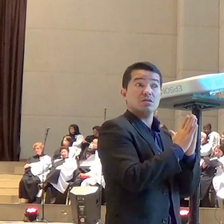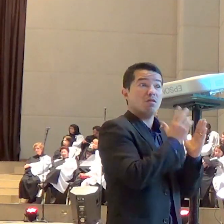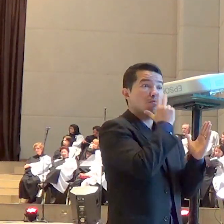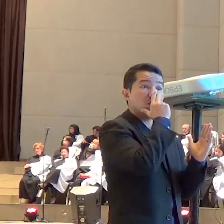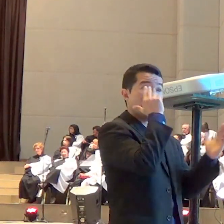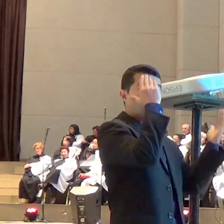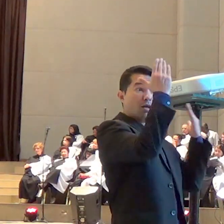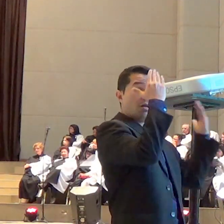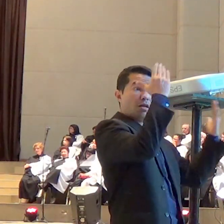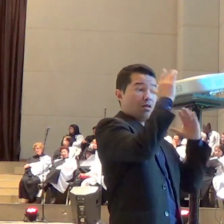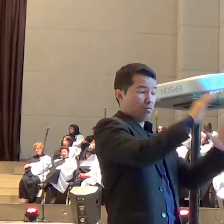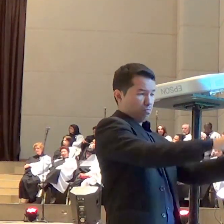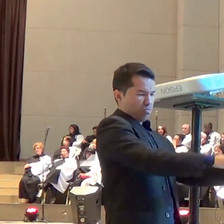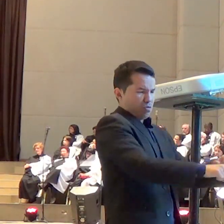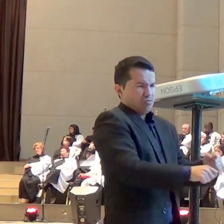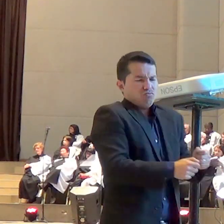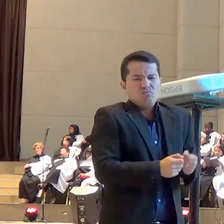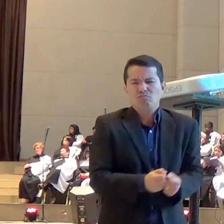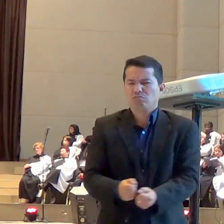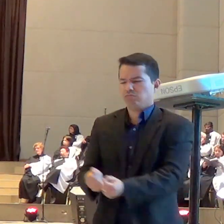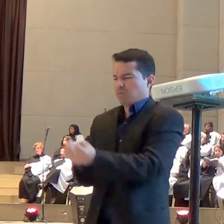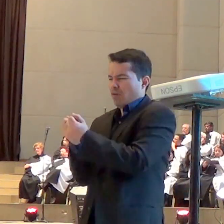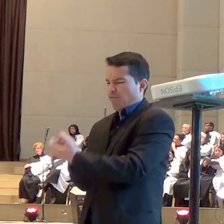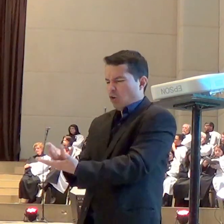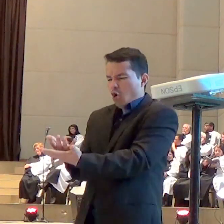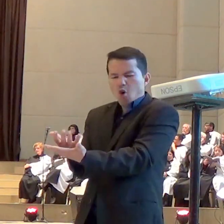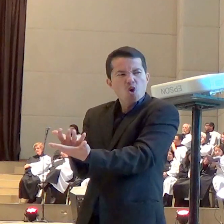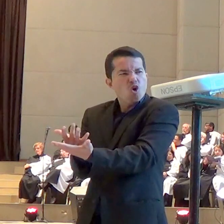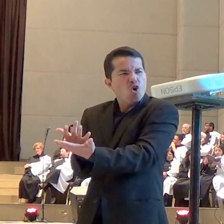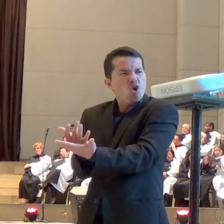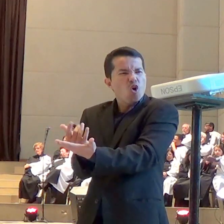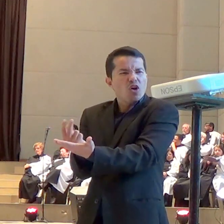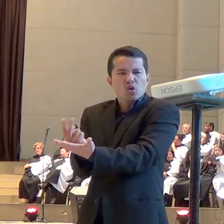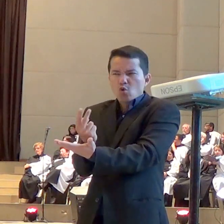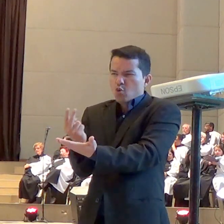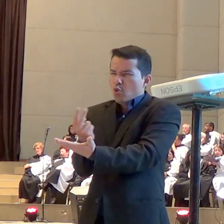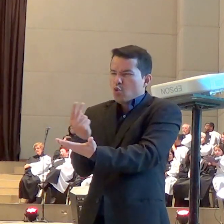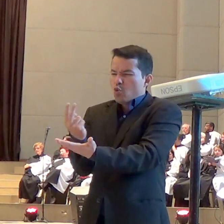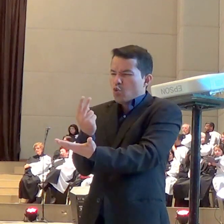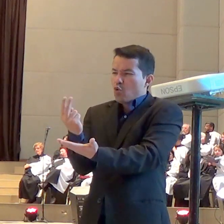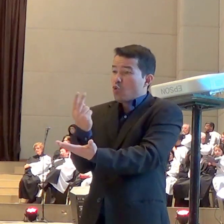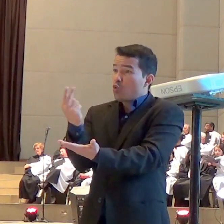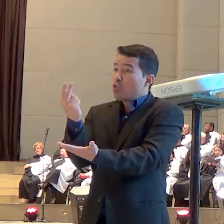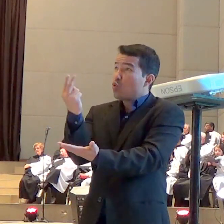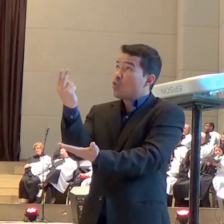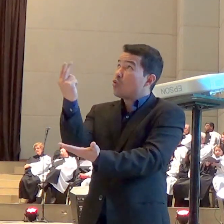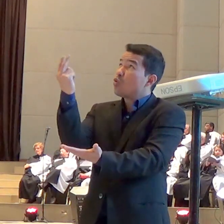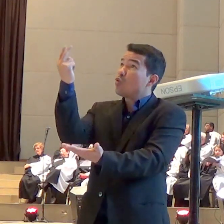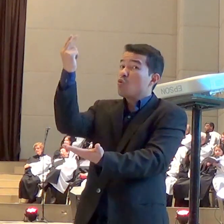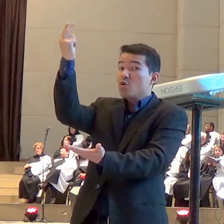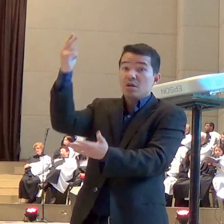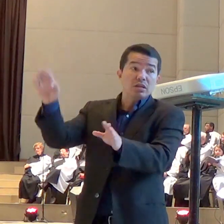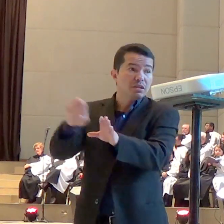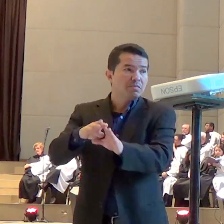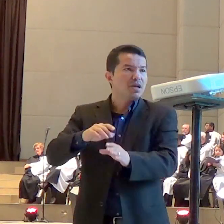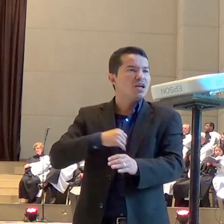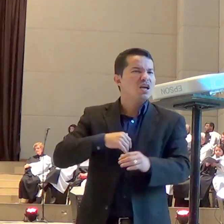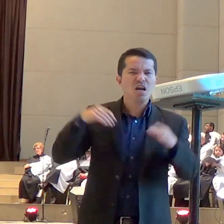encheu com fogo do altar e lançou sobre a terra e houve trovões